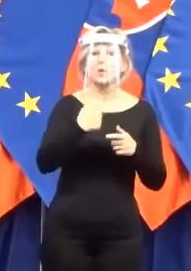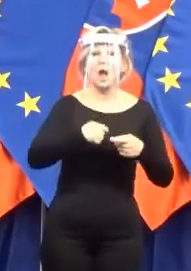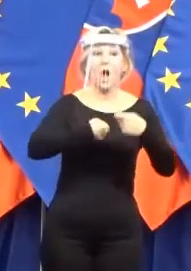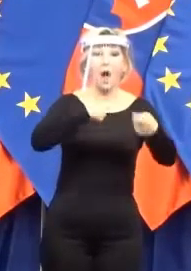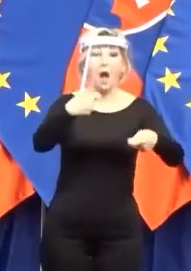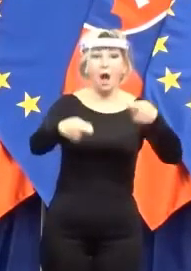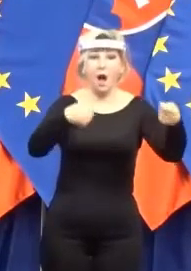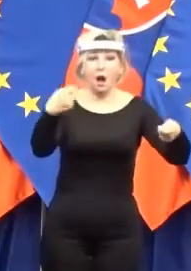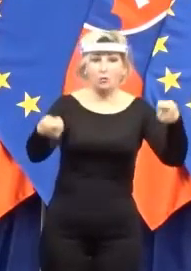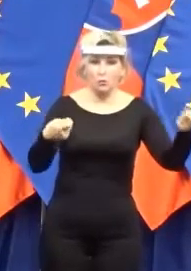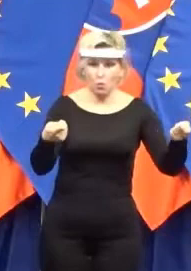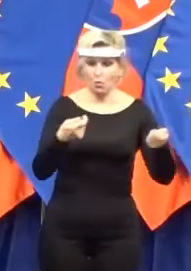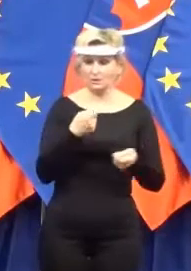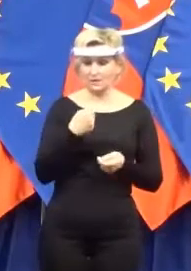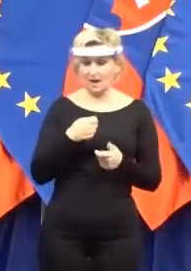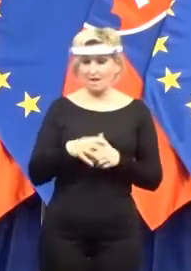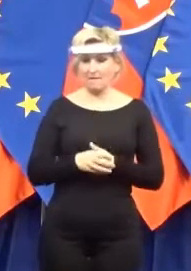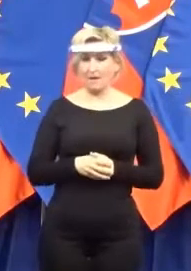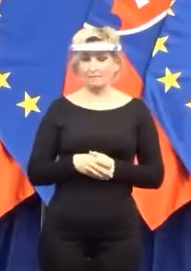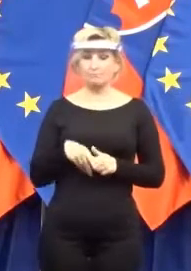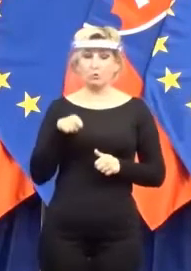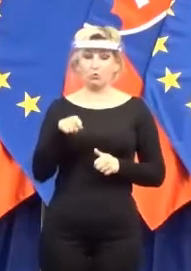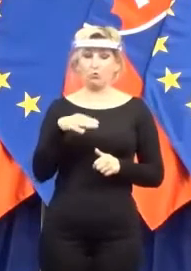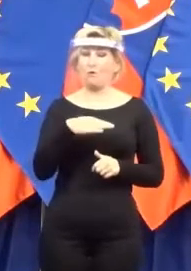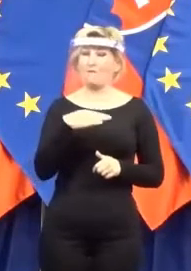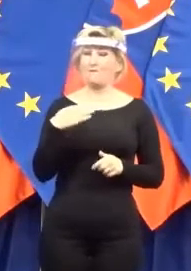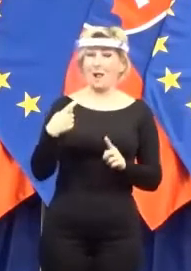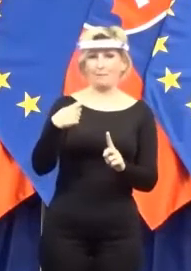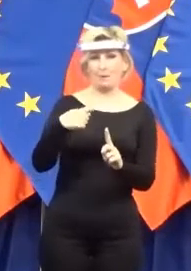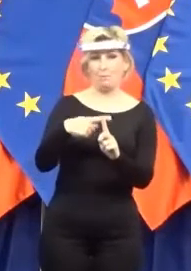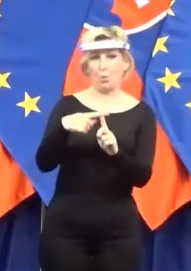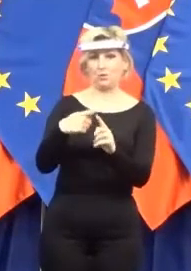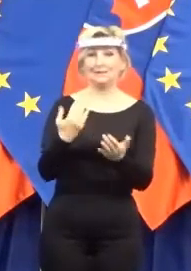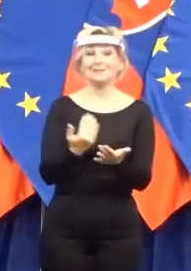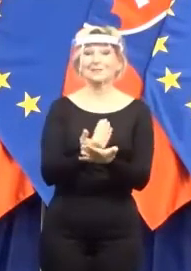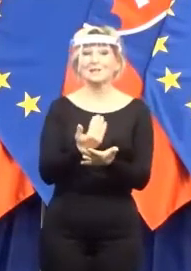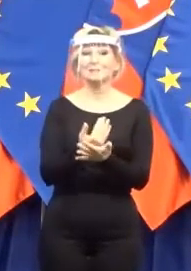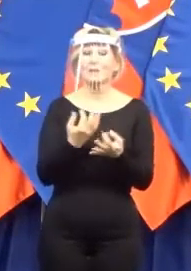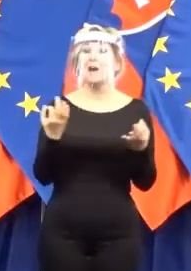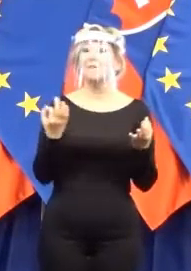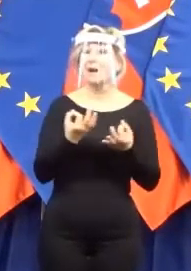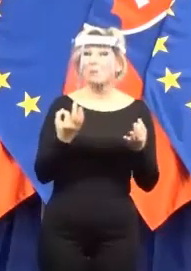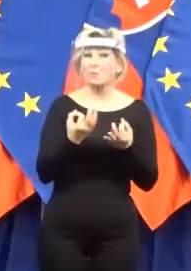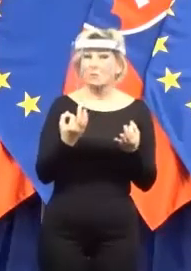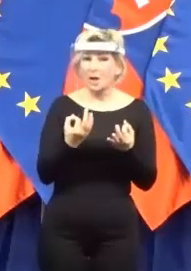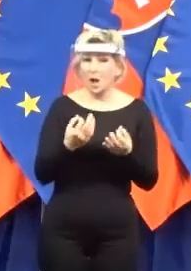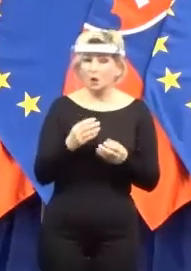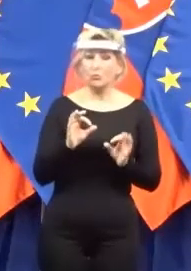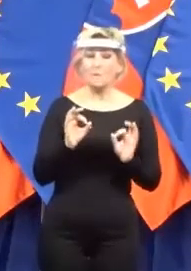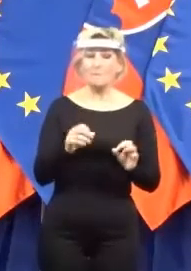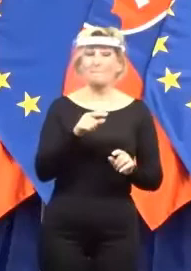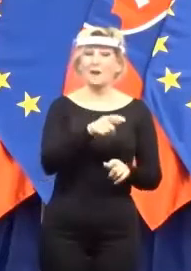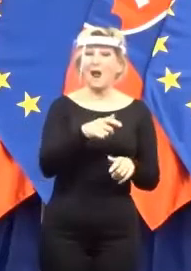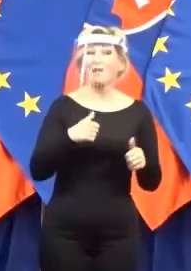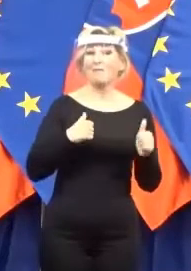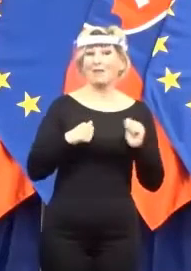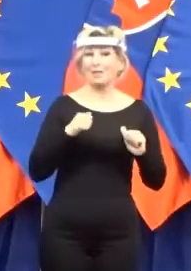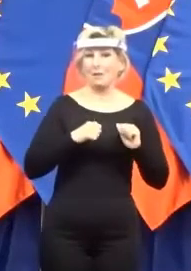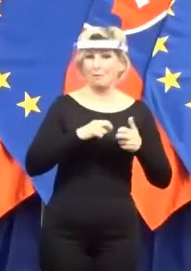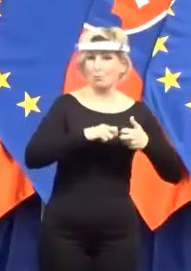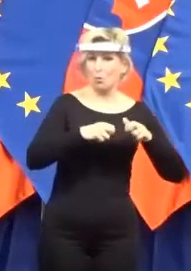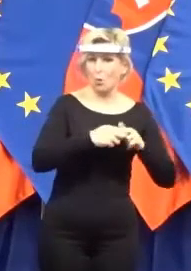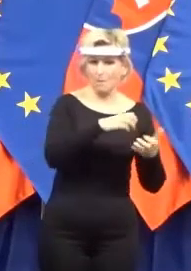podávať. Pre mňa je to veľmi pozitívna správa, hlavne smerom k sociálne vylúčeným spoločenstvám, pre ktorých sme sa